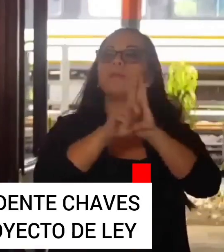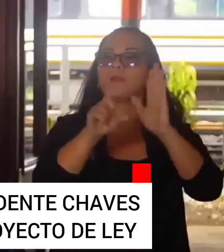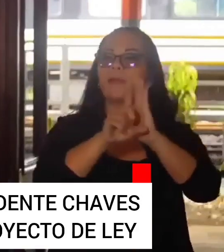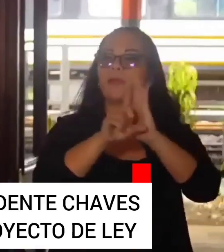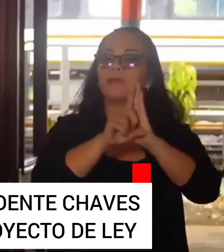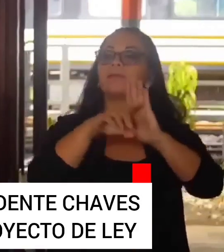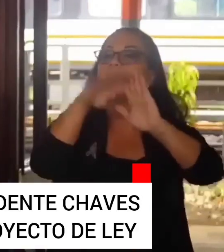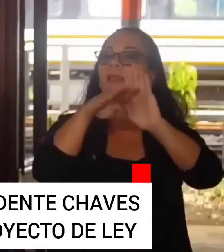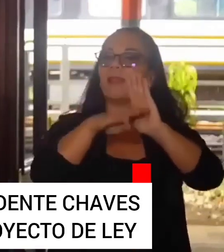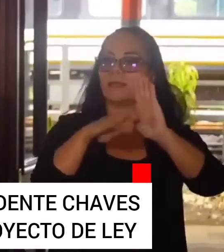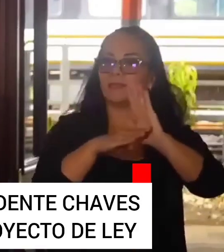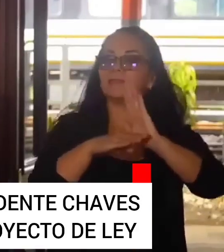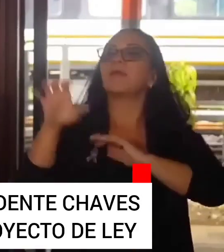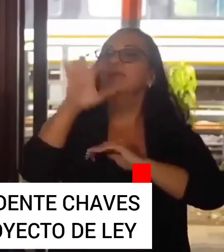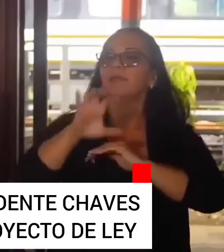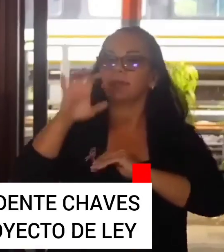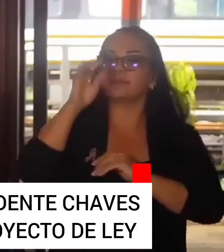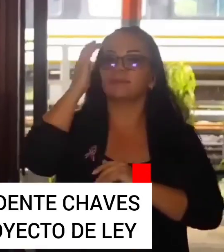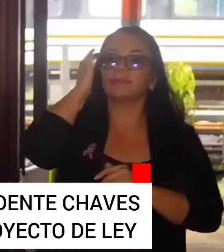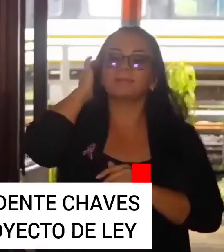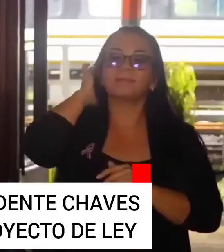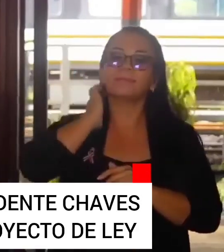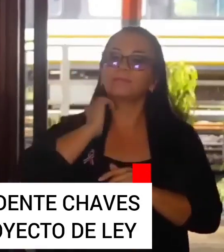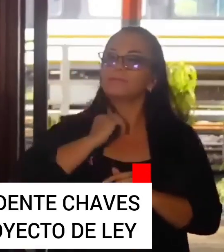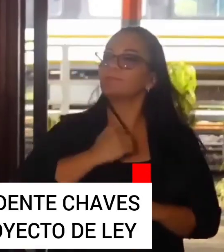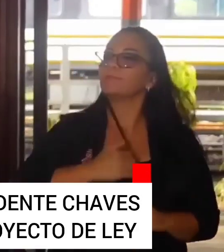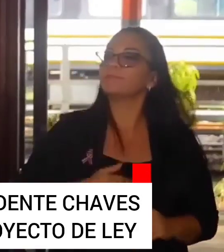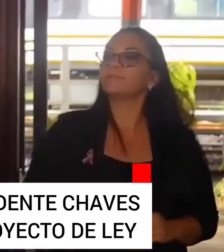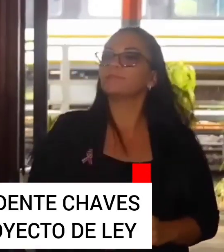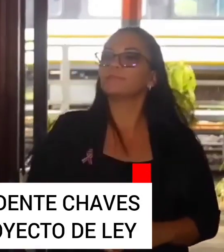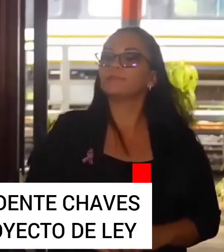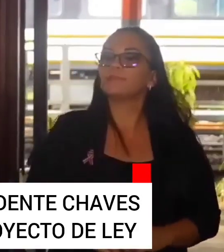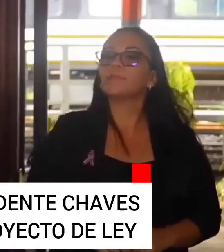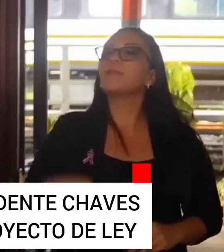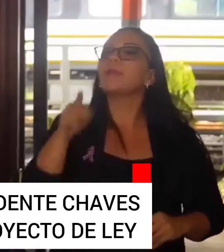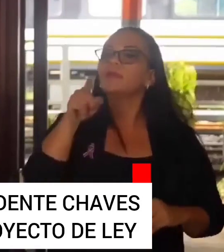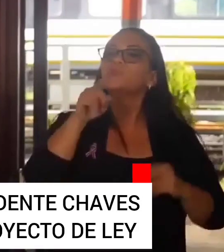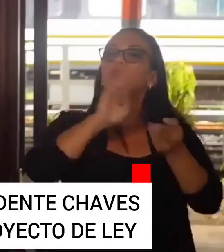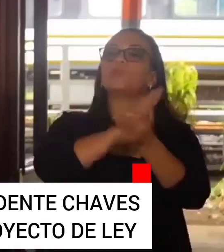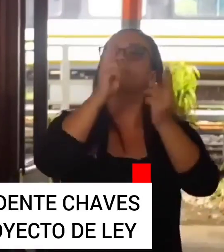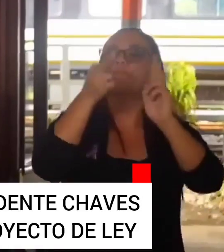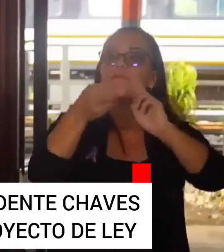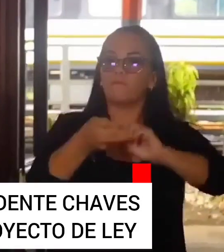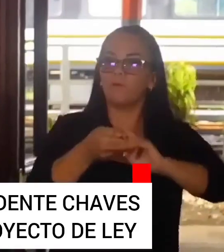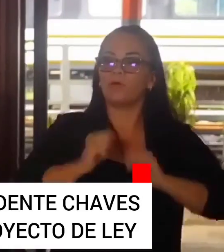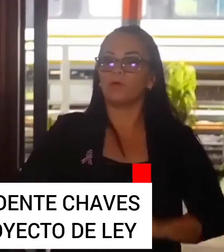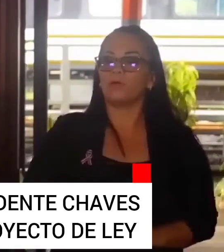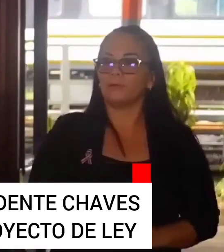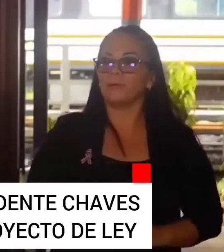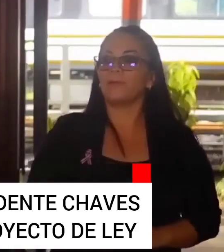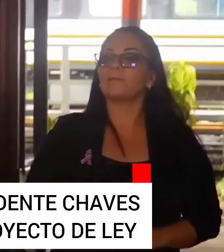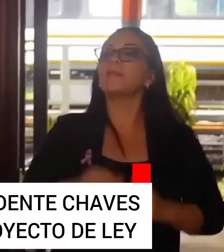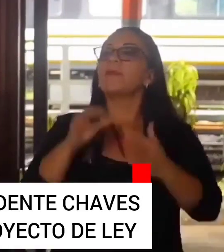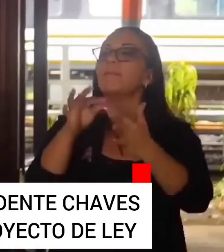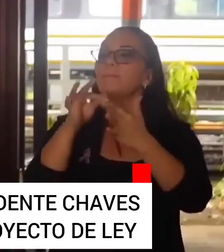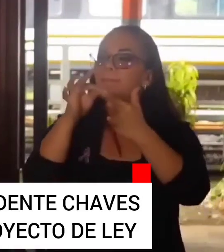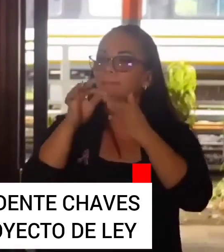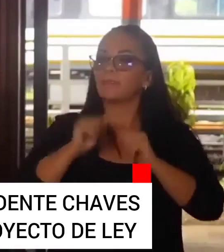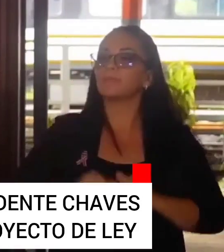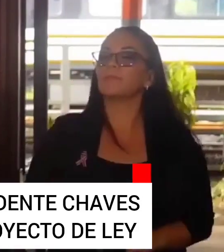lista gris. Es una reforma, en particular,